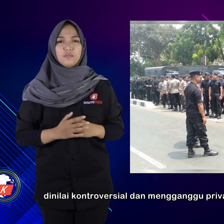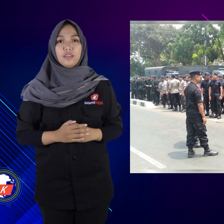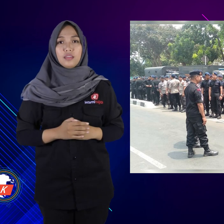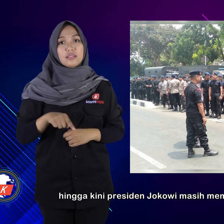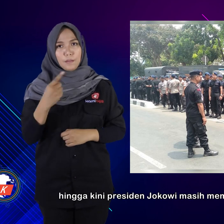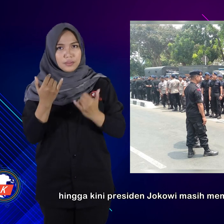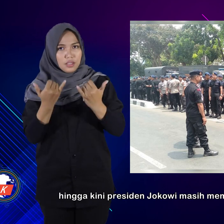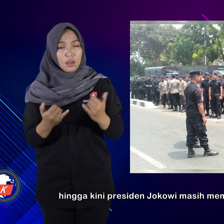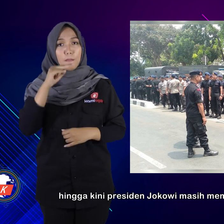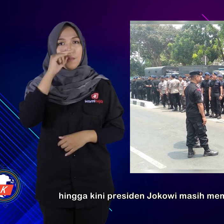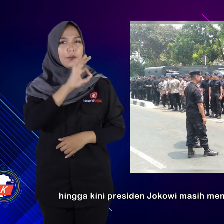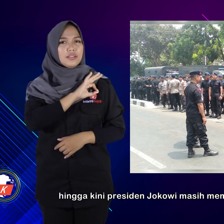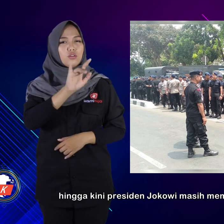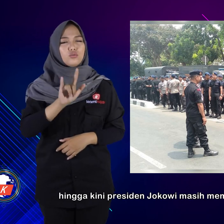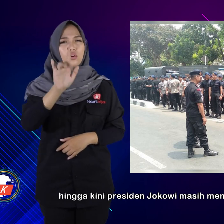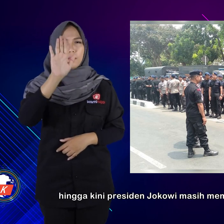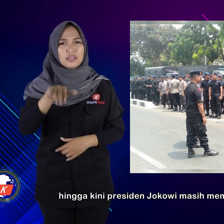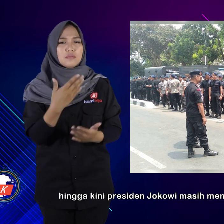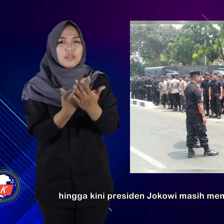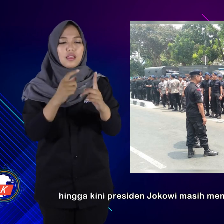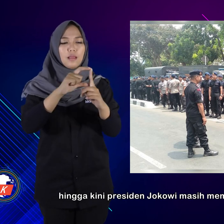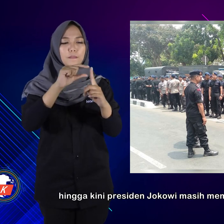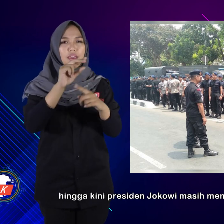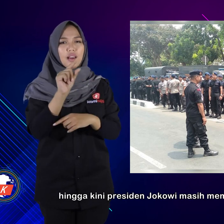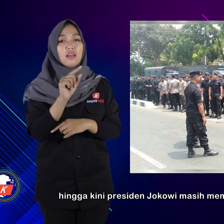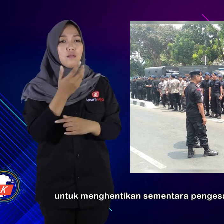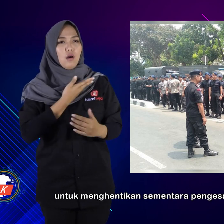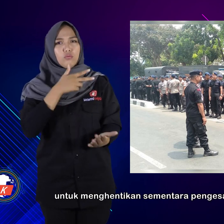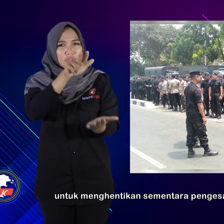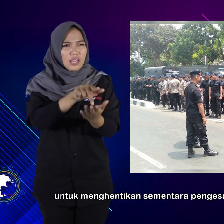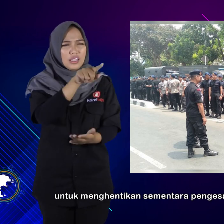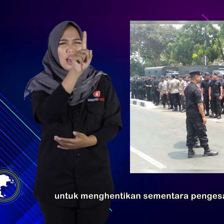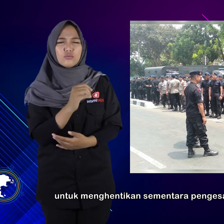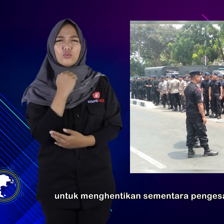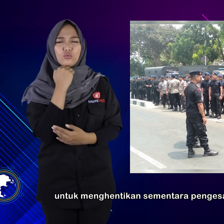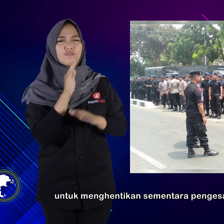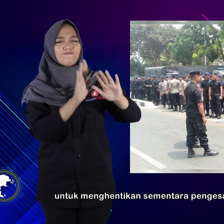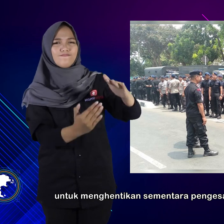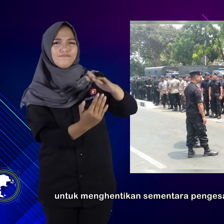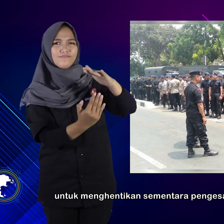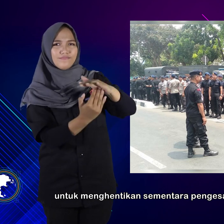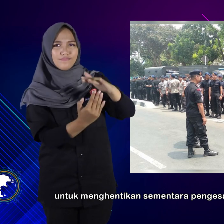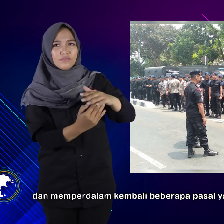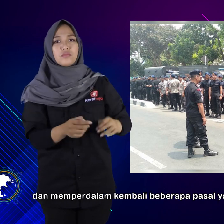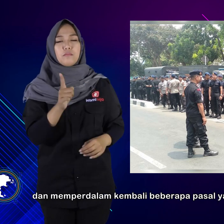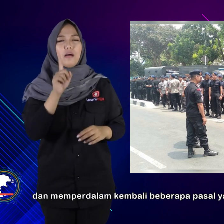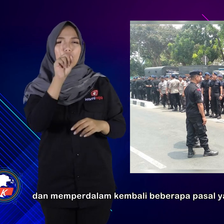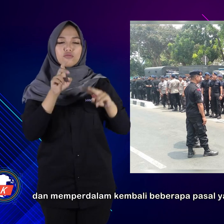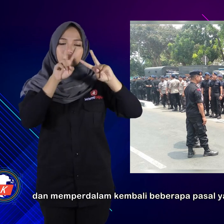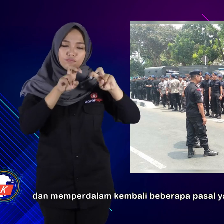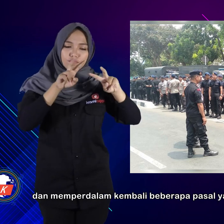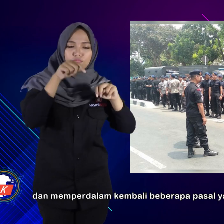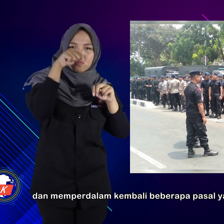Hingga kini, Presiden Jokowi masih meminta DPR untuk menghentikan sementara pengesahan KUHP dan